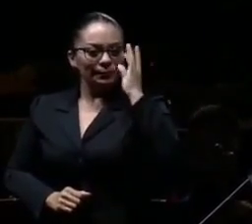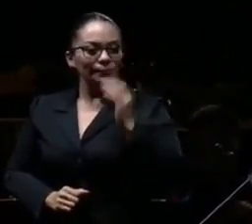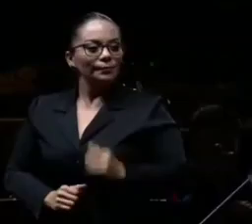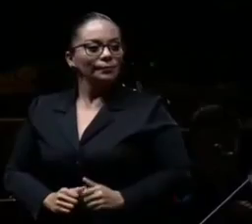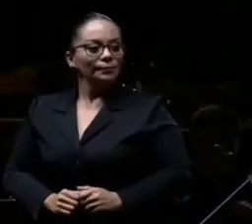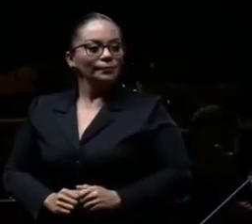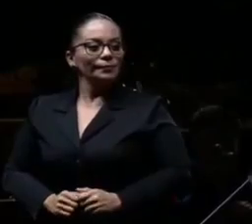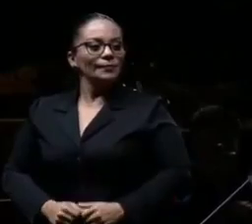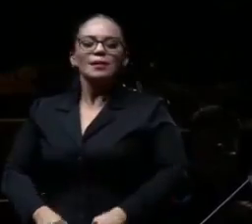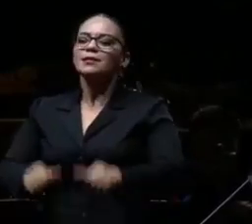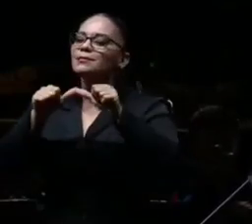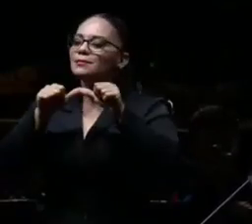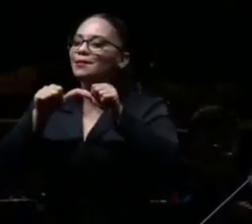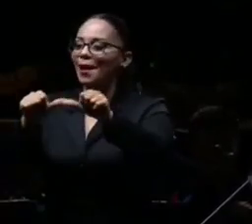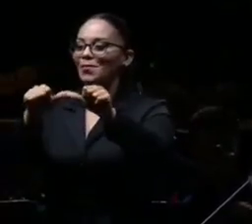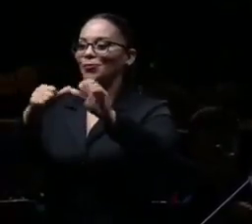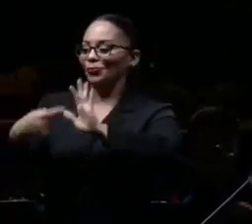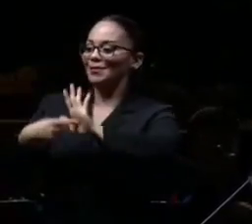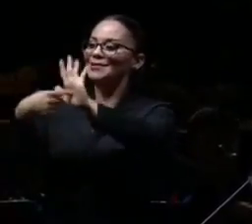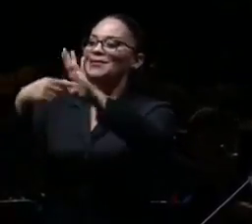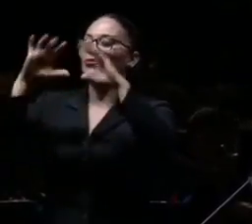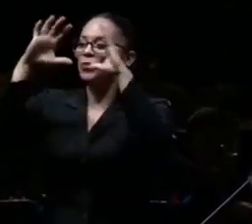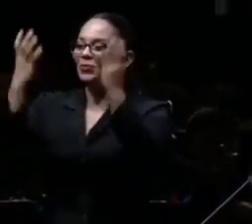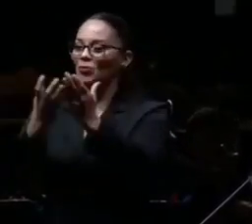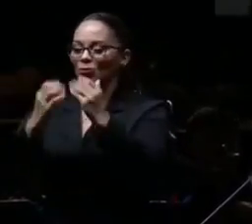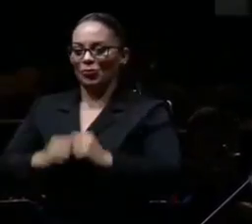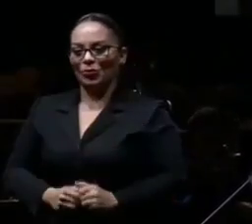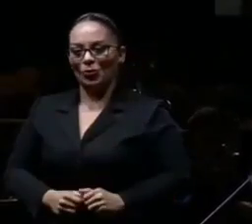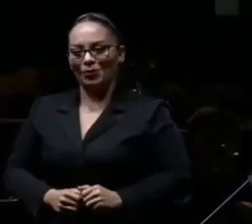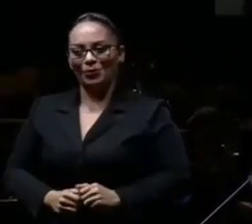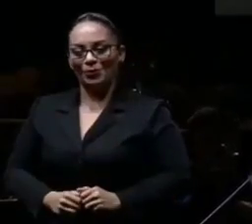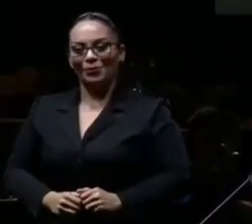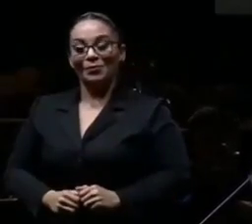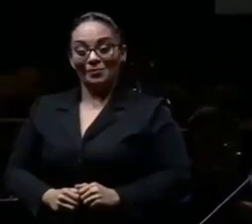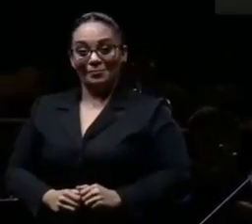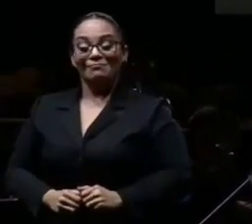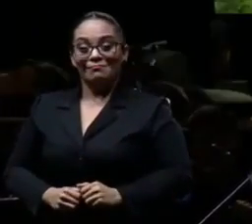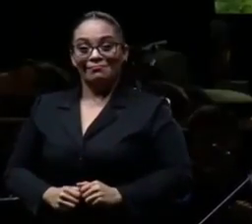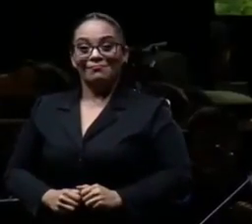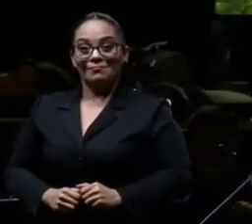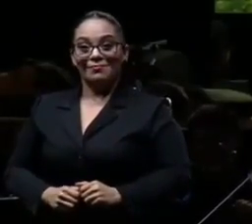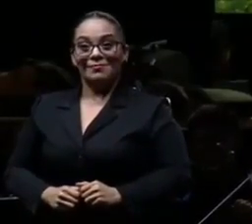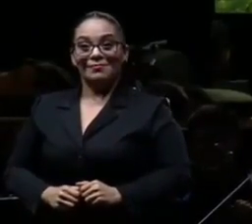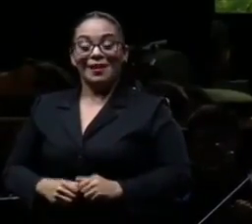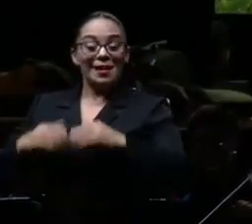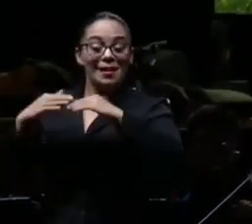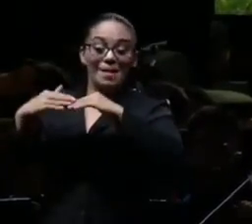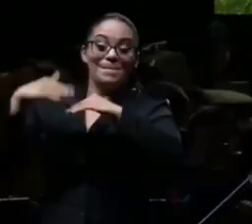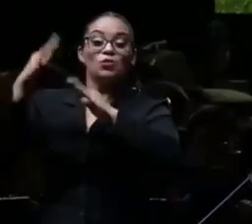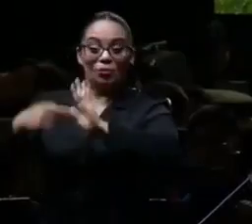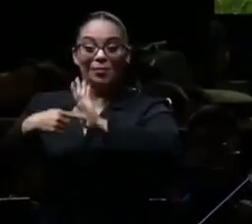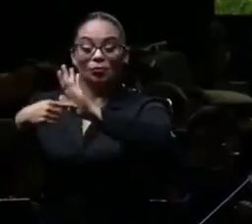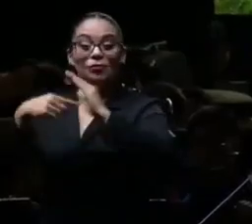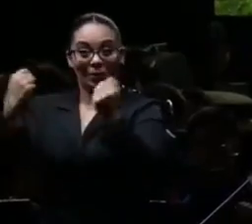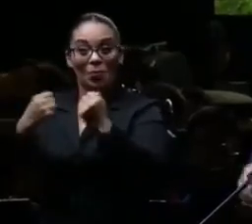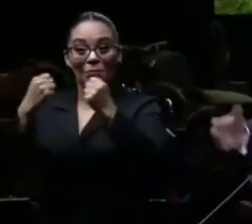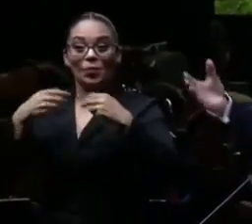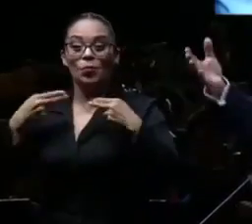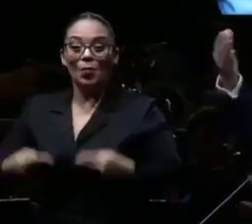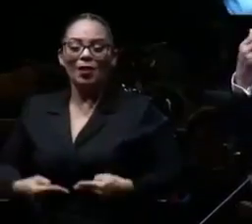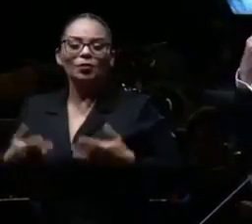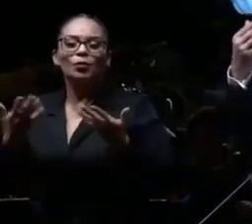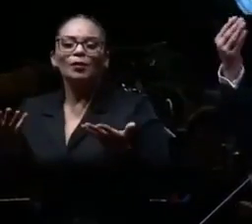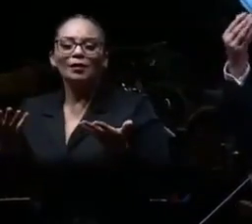Sigámosle enseñando al mundo que la mayor demostración de poder del ser humano está